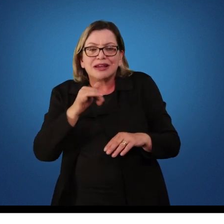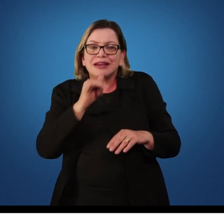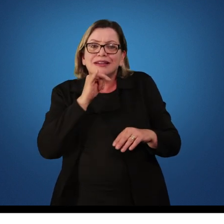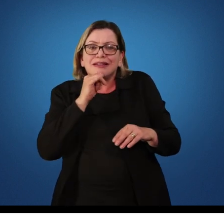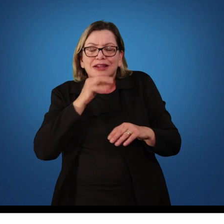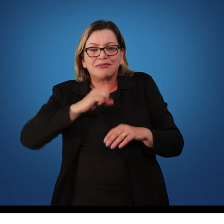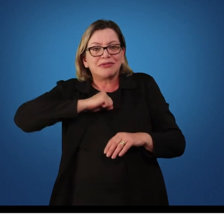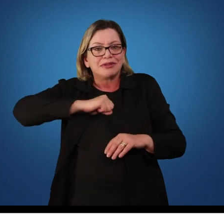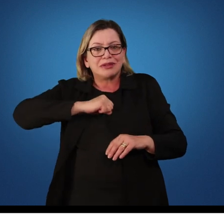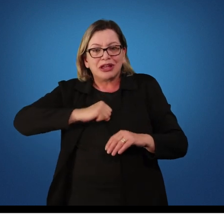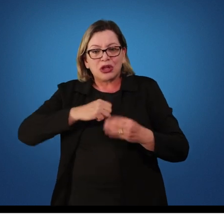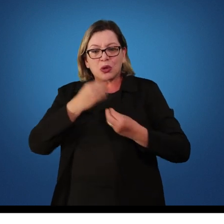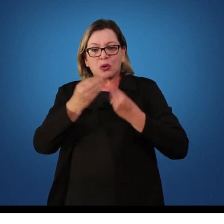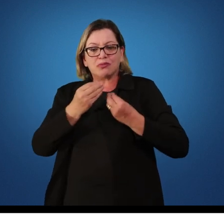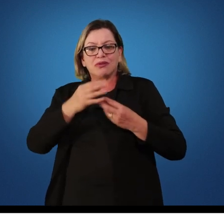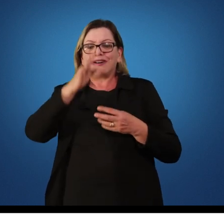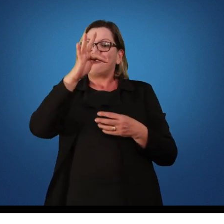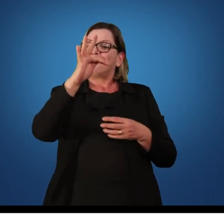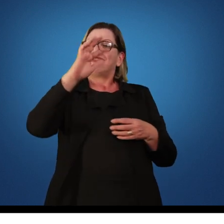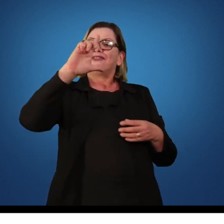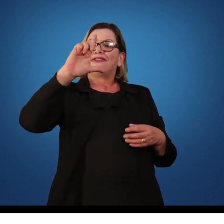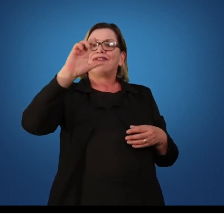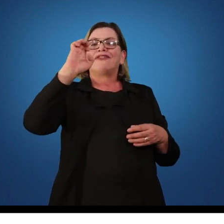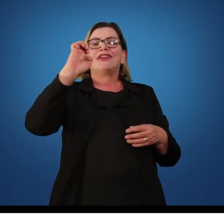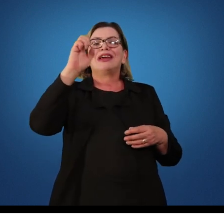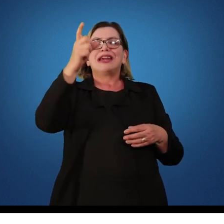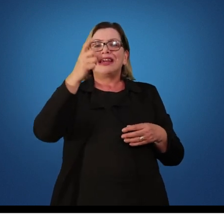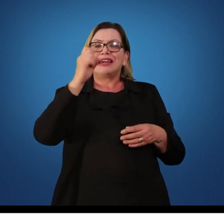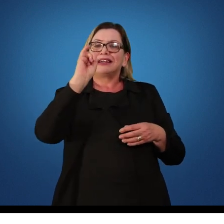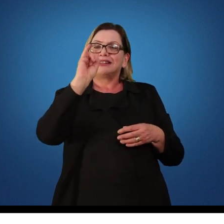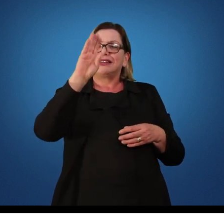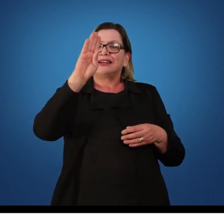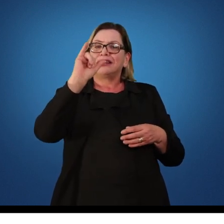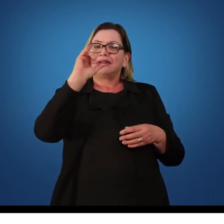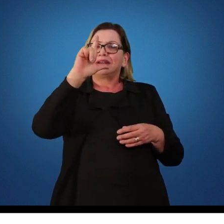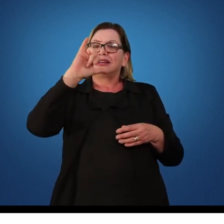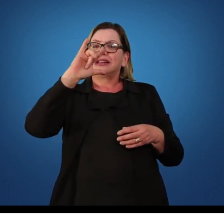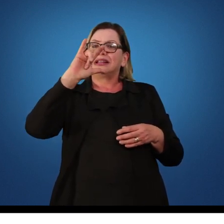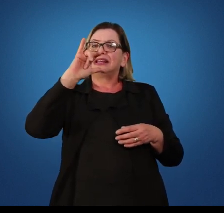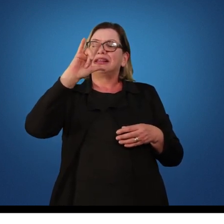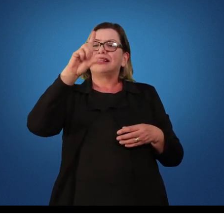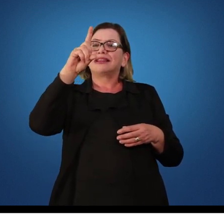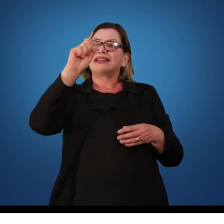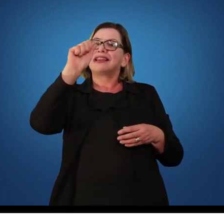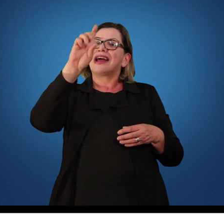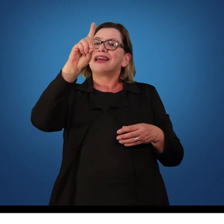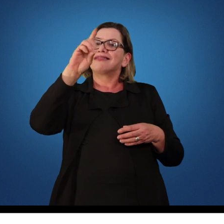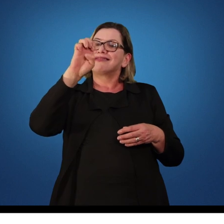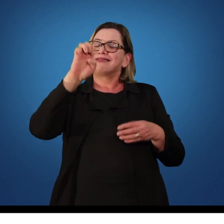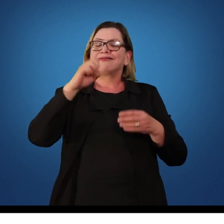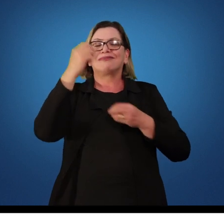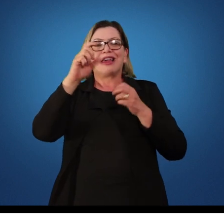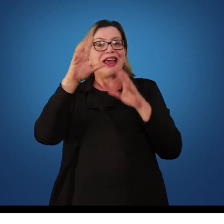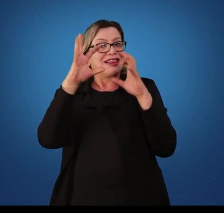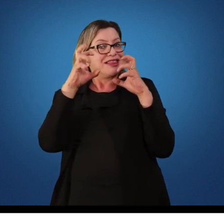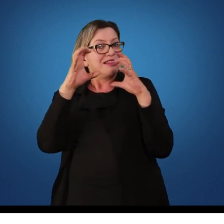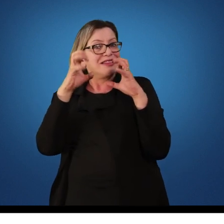flexibilidade, nível de força muscular, destreza de dedos, coordenação. Então, tem